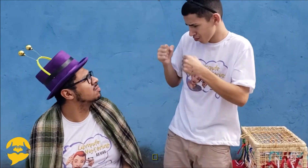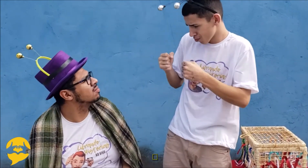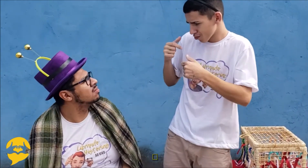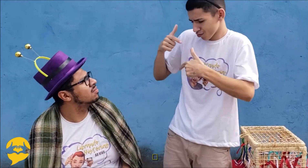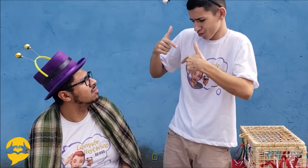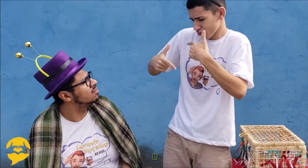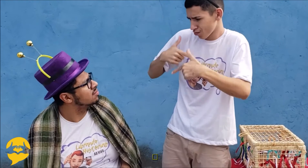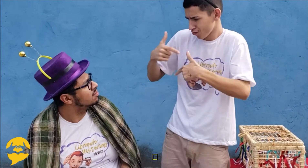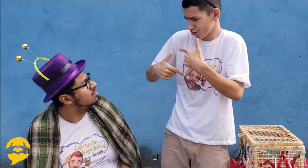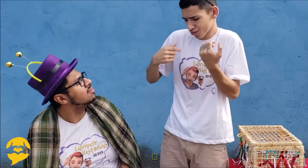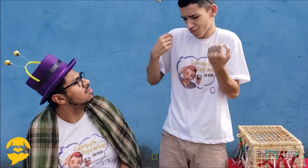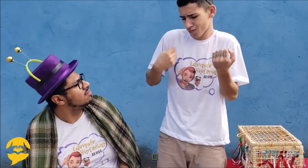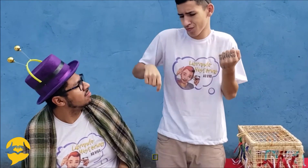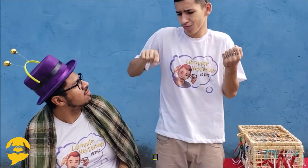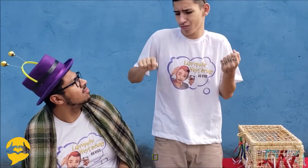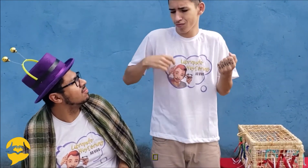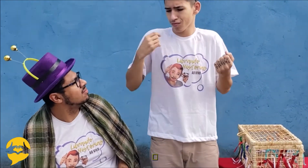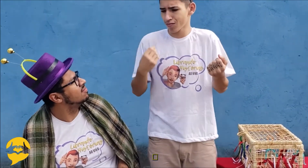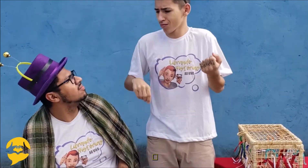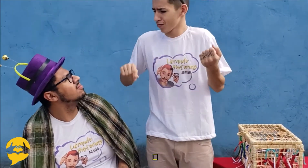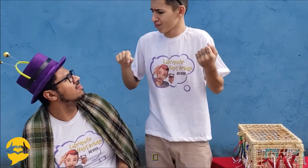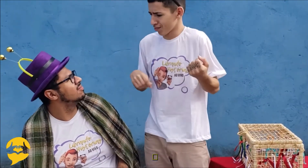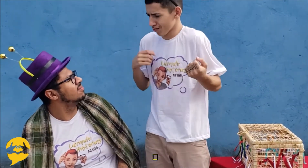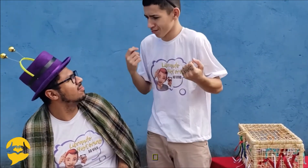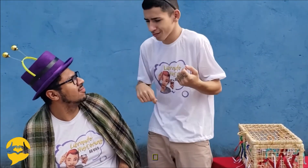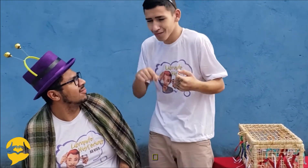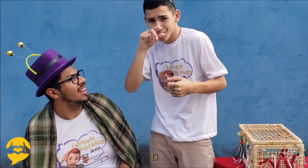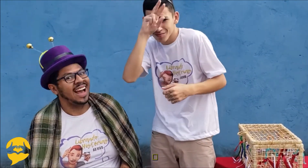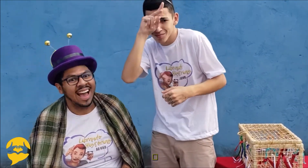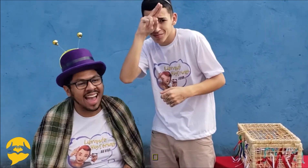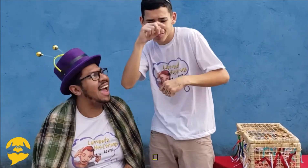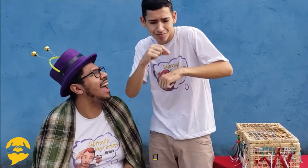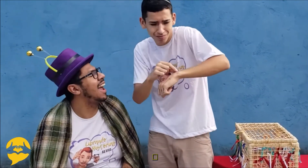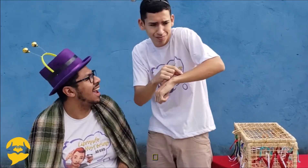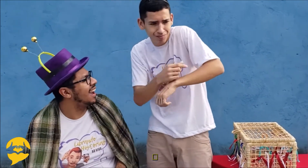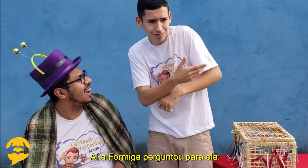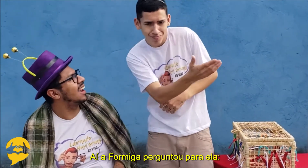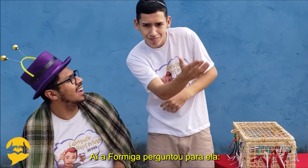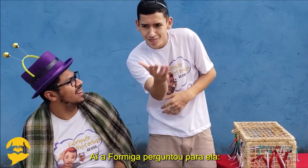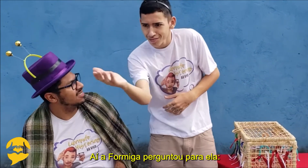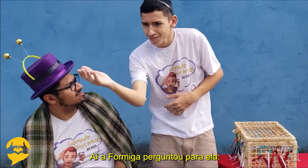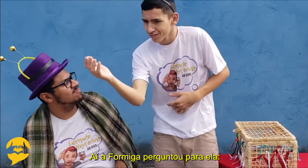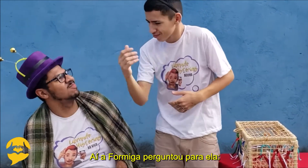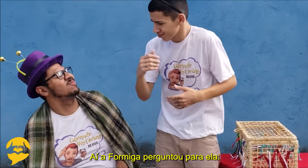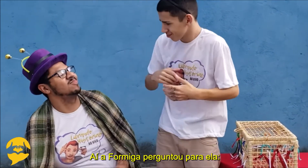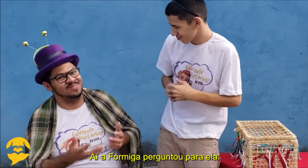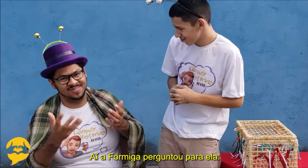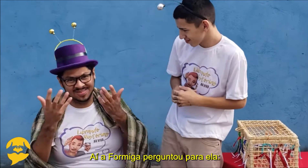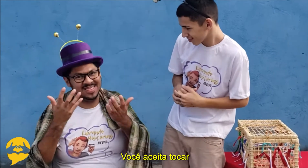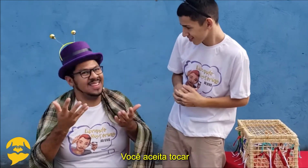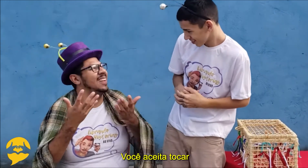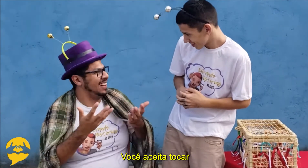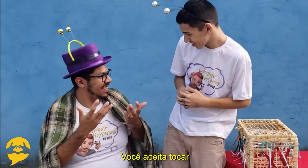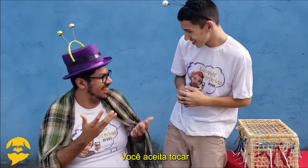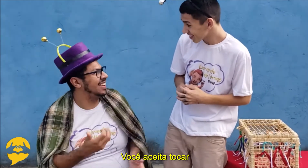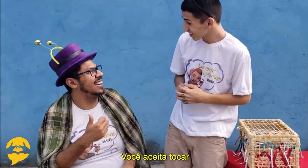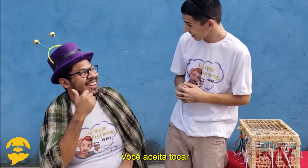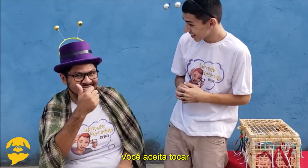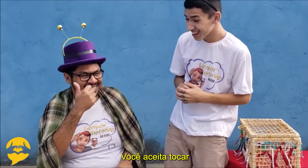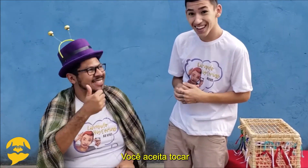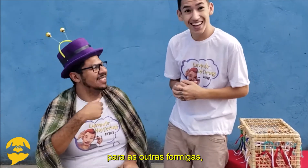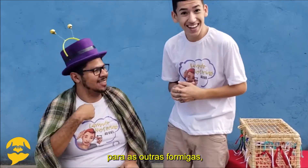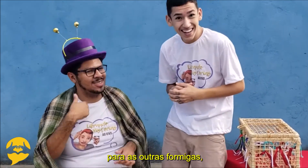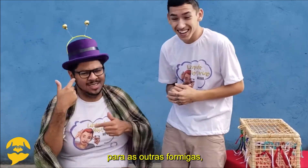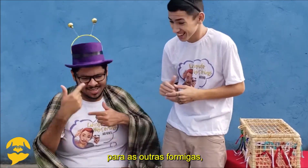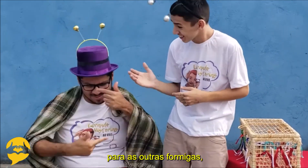ombro de Carlos. Carlos olha para ele. Pedro simula que toca violão. Carlos sorri. Aí a formiga perguntou para ela, você aceita